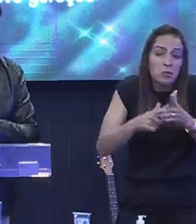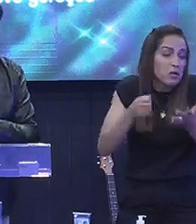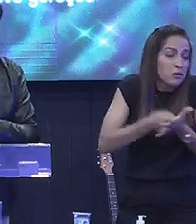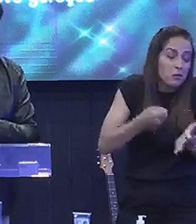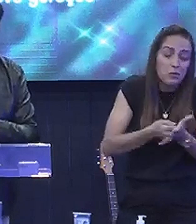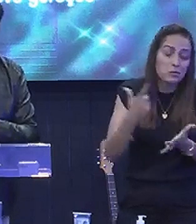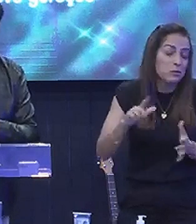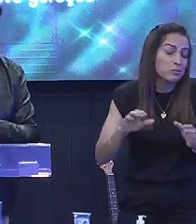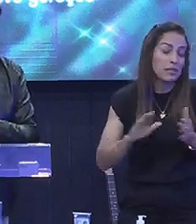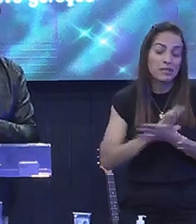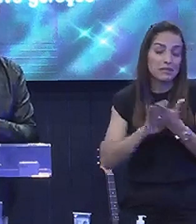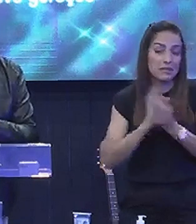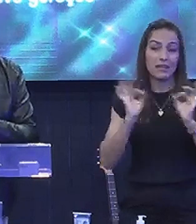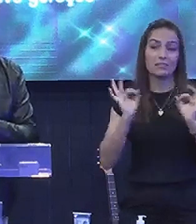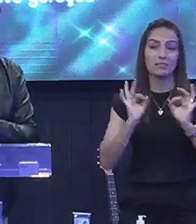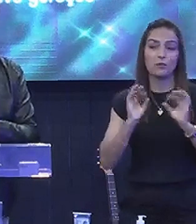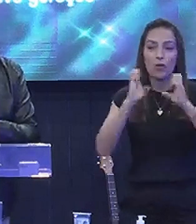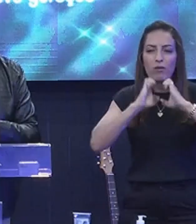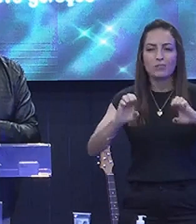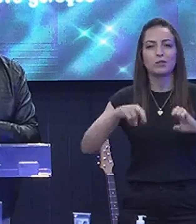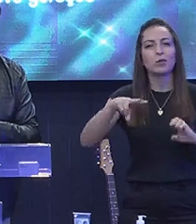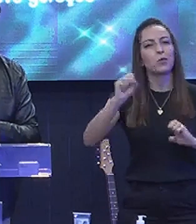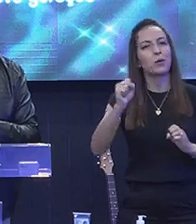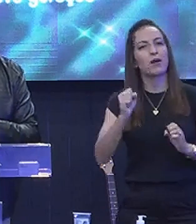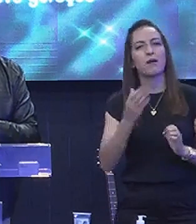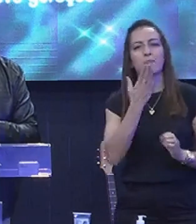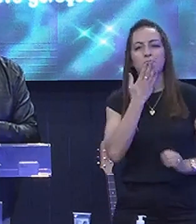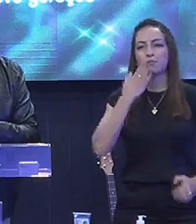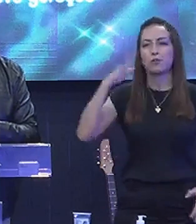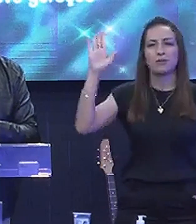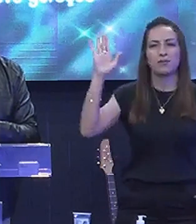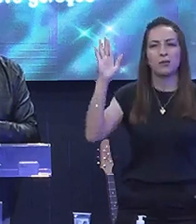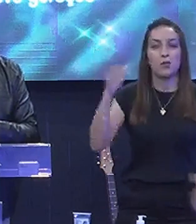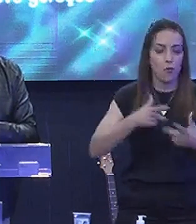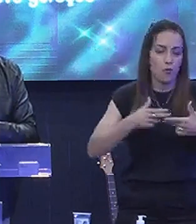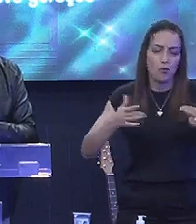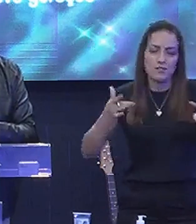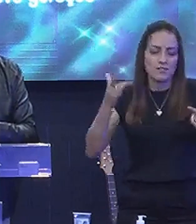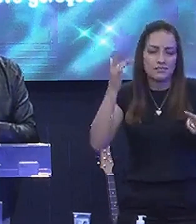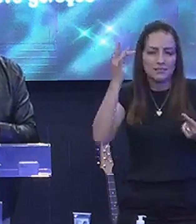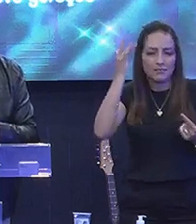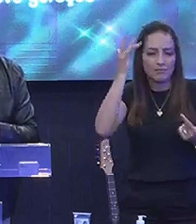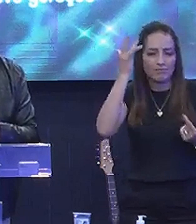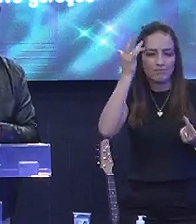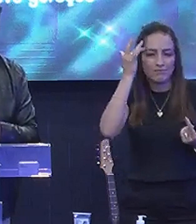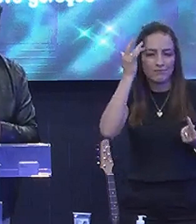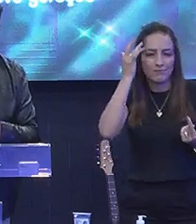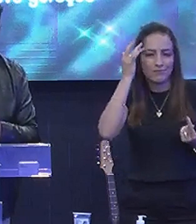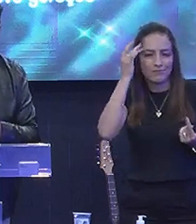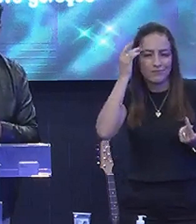Amado O evangelho De Jesus Nunca prometeu Para nós Facilidade Muito pelo contrário